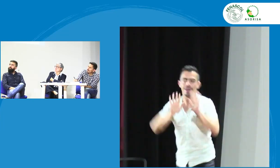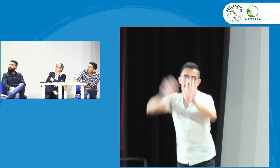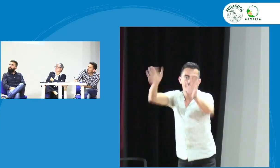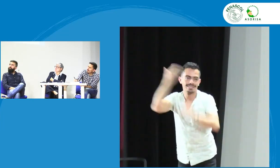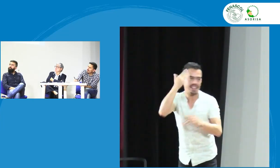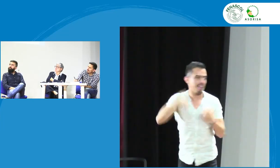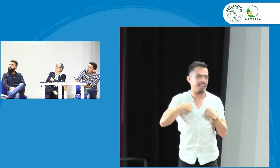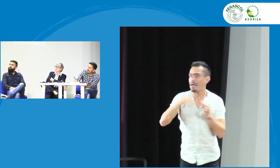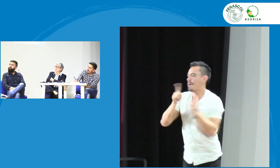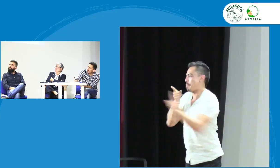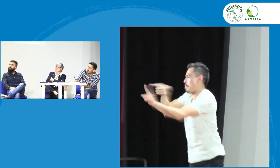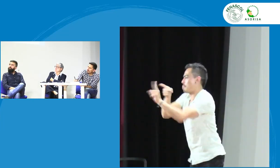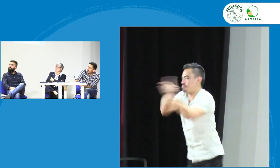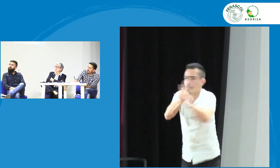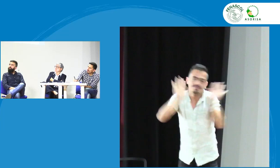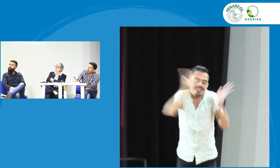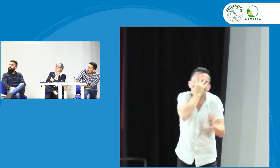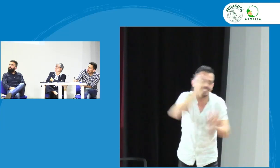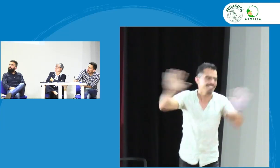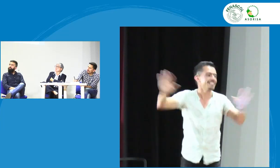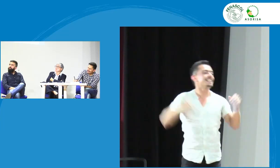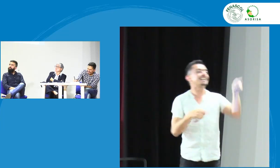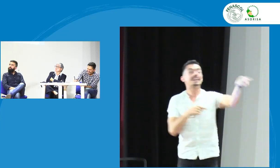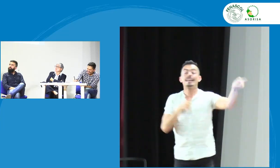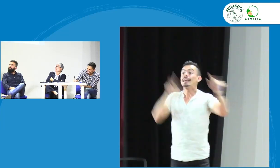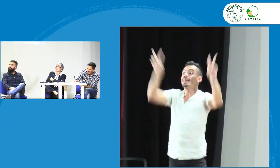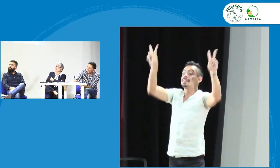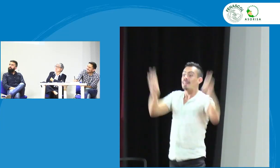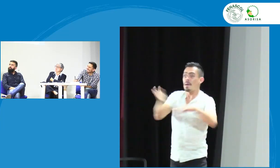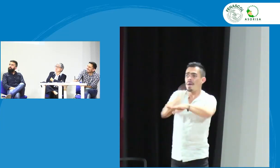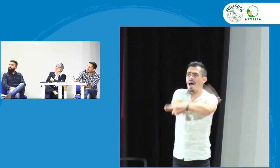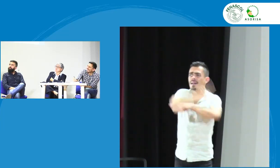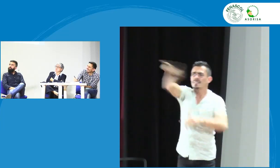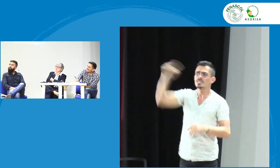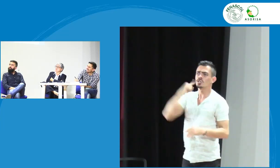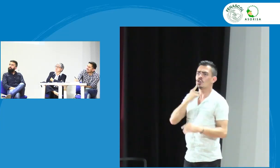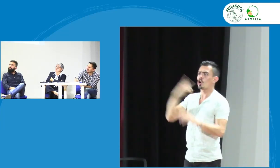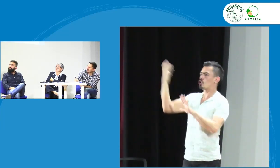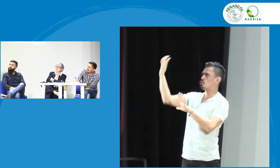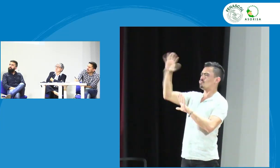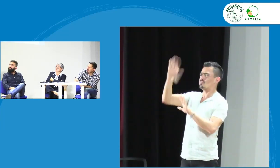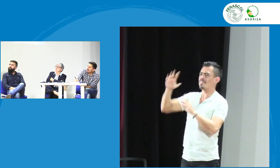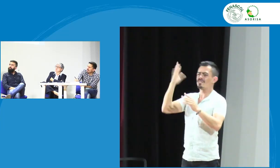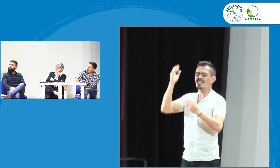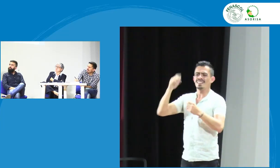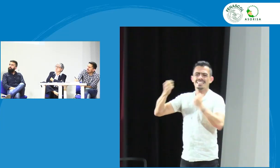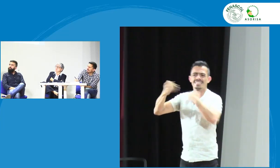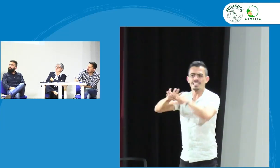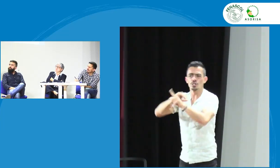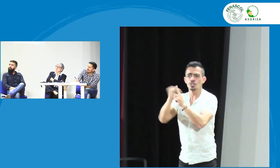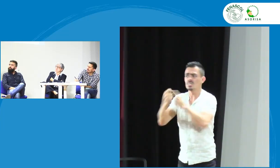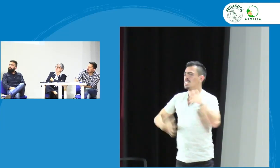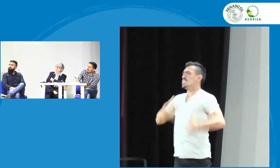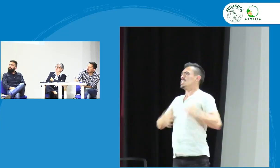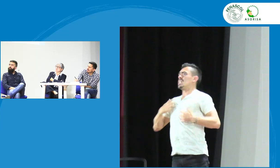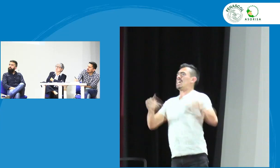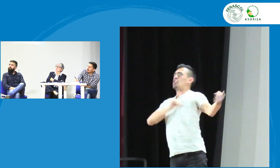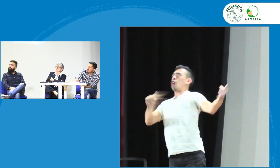sinceros y me gusta ir al grano ser directo muchos sordos a través de las redes